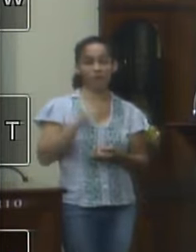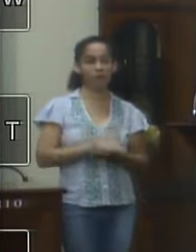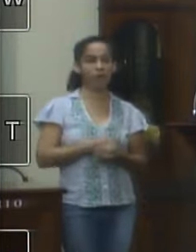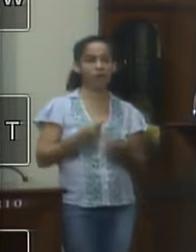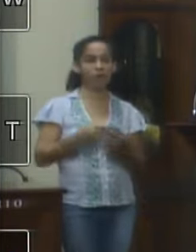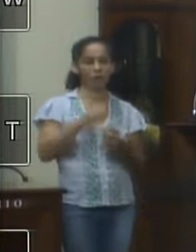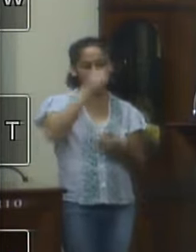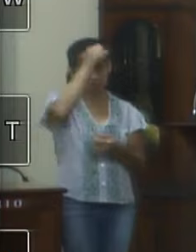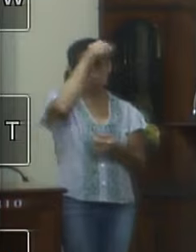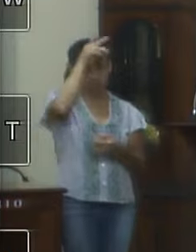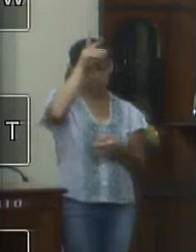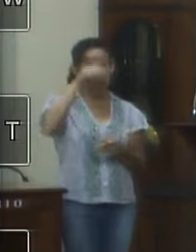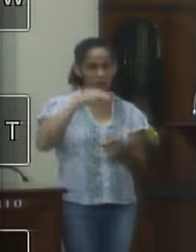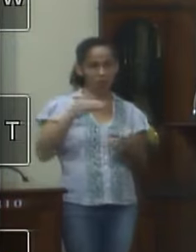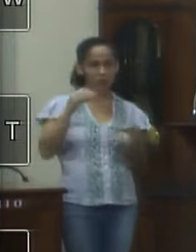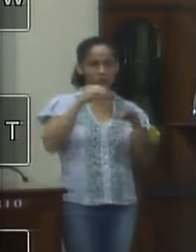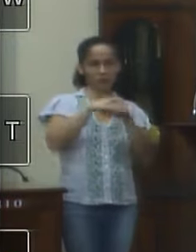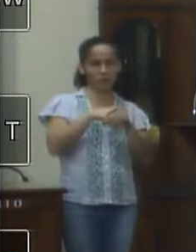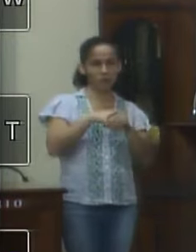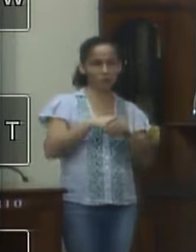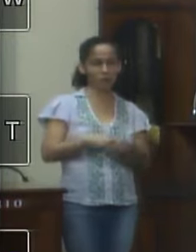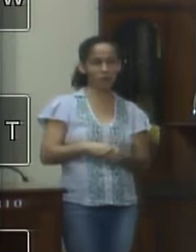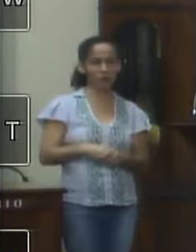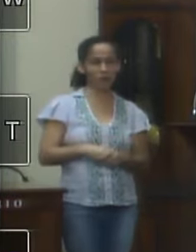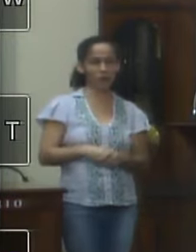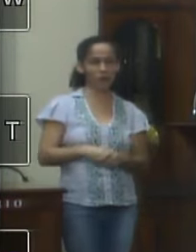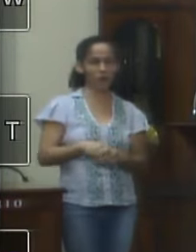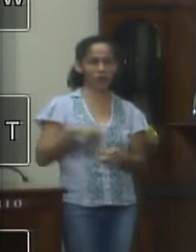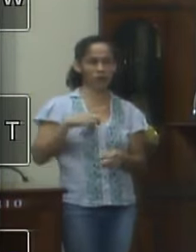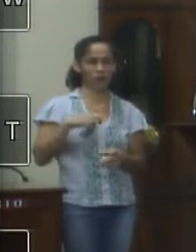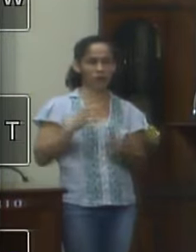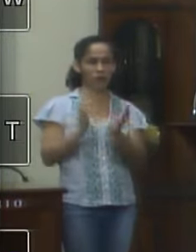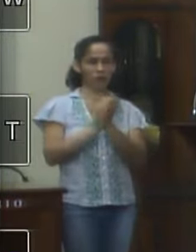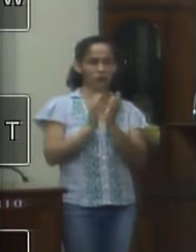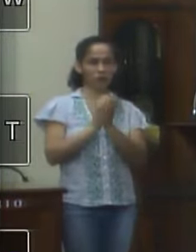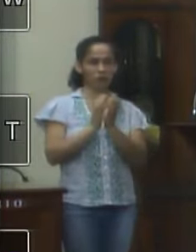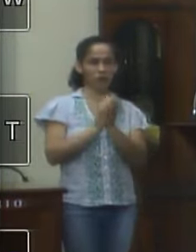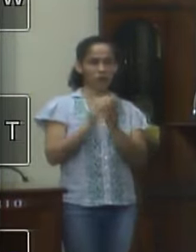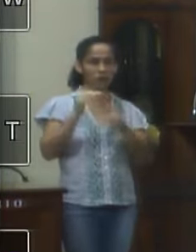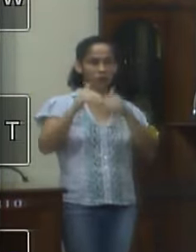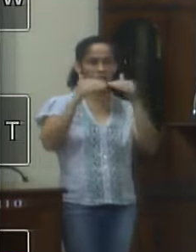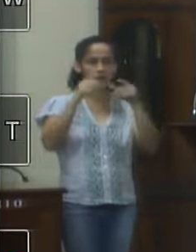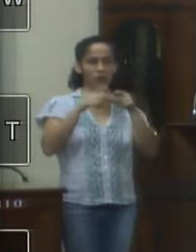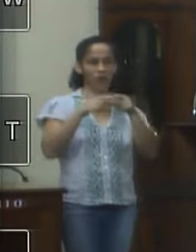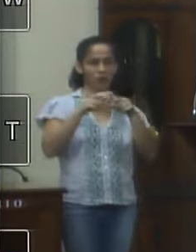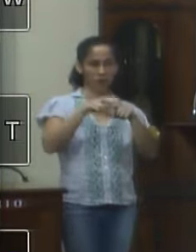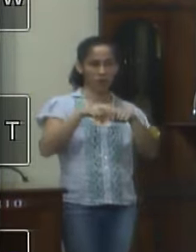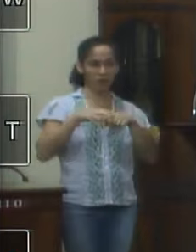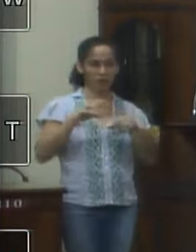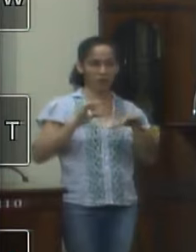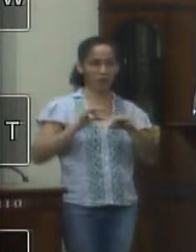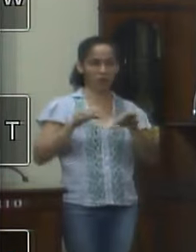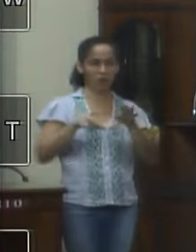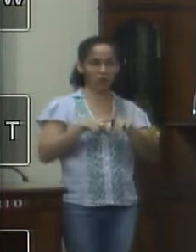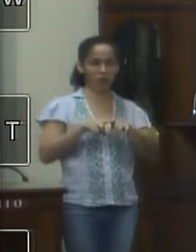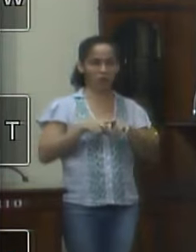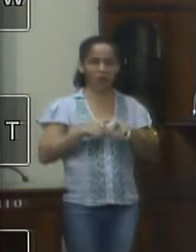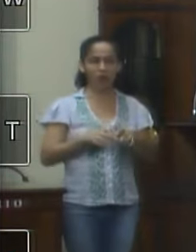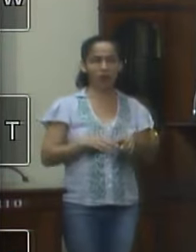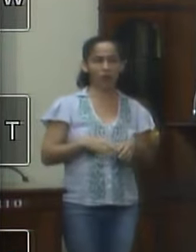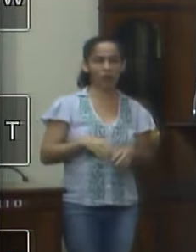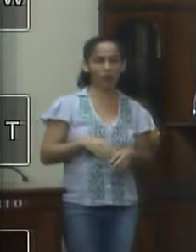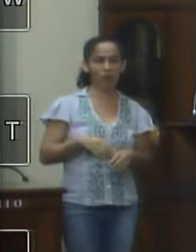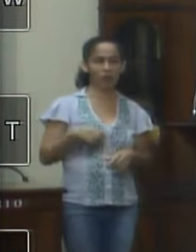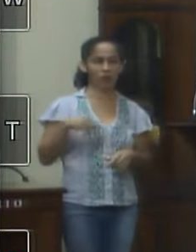do executivo ele foi eleito ele tem uma equipe que eu acho que está indo muito bem por isso que todos os projetos que vem aqui na casa